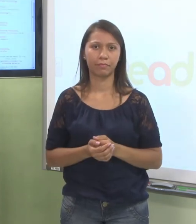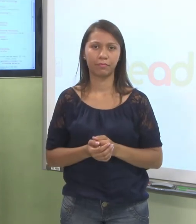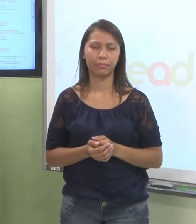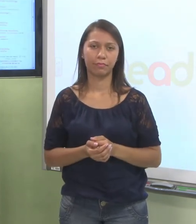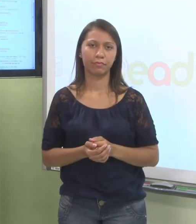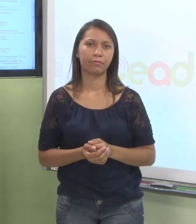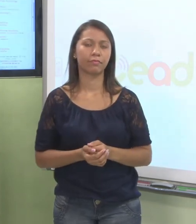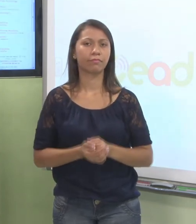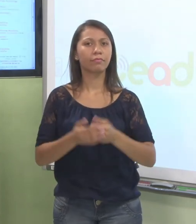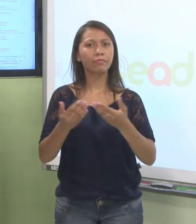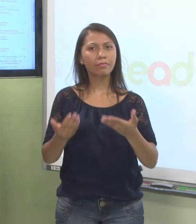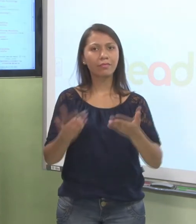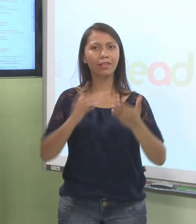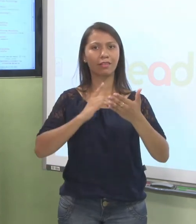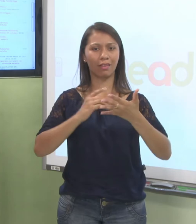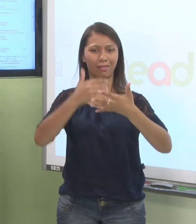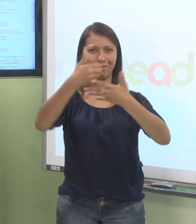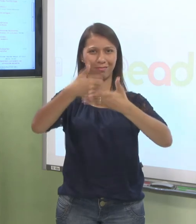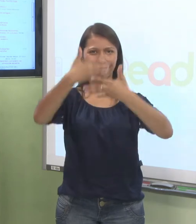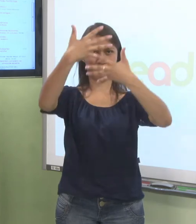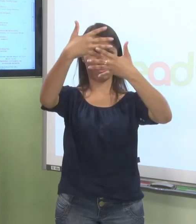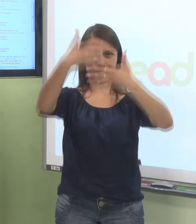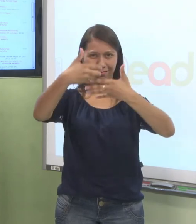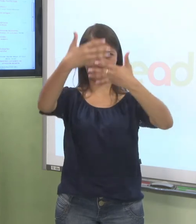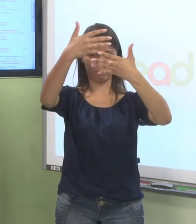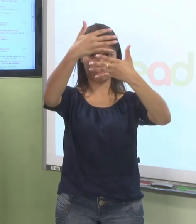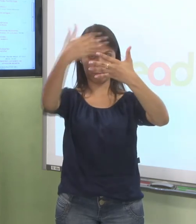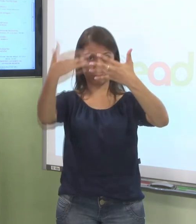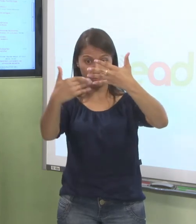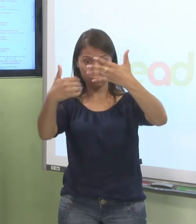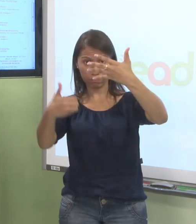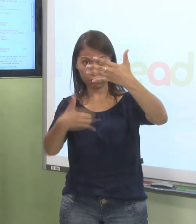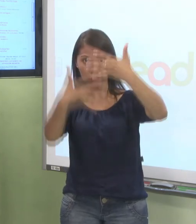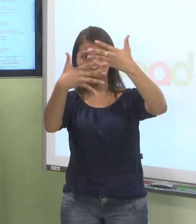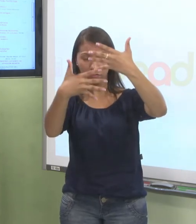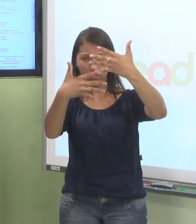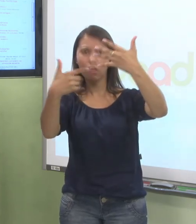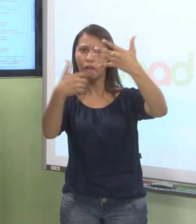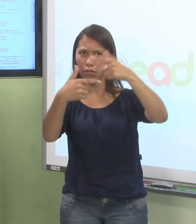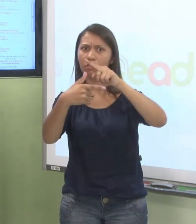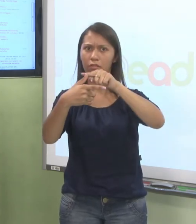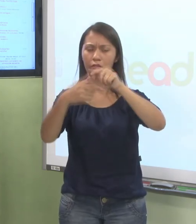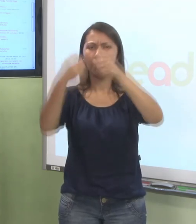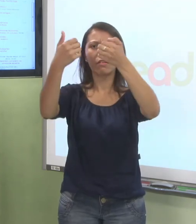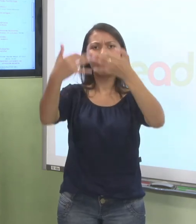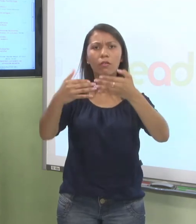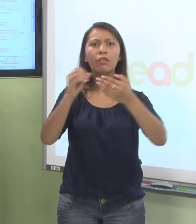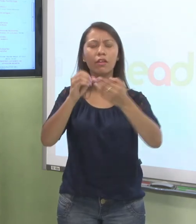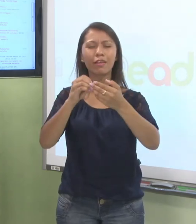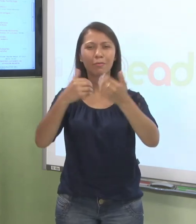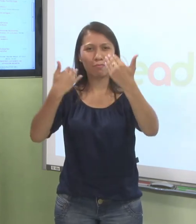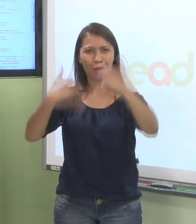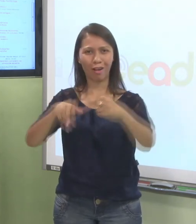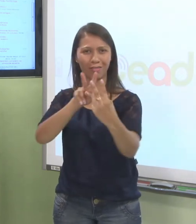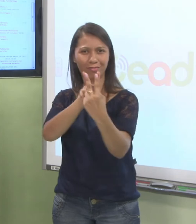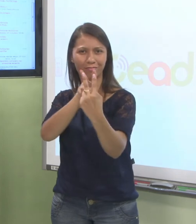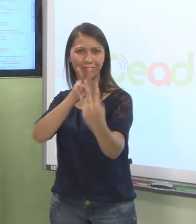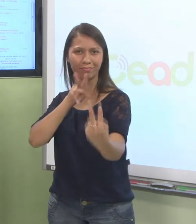A próxima ferramenta é a avaliação online. O que é isso? É uma avaliação muito parecida com aquela que a gente faz.